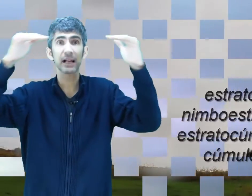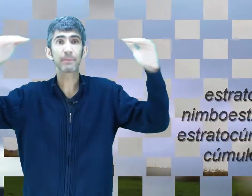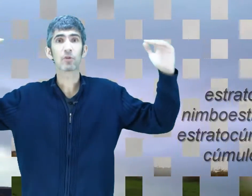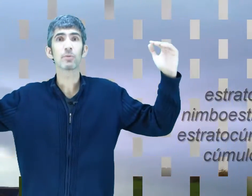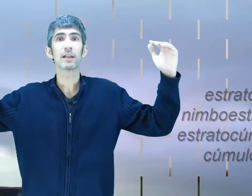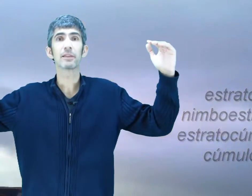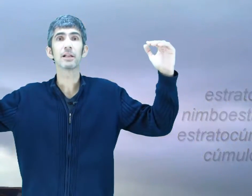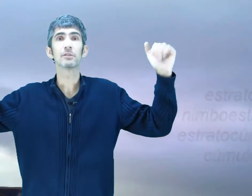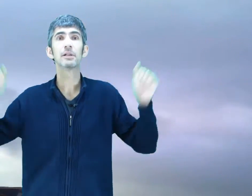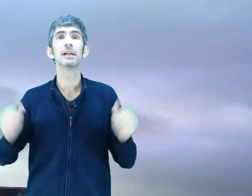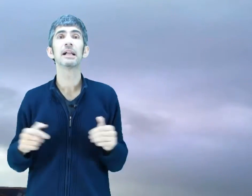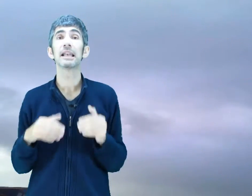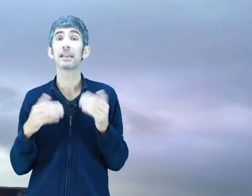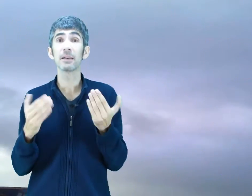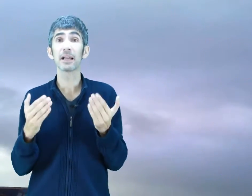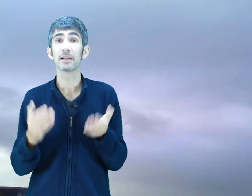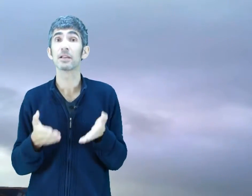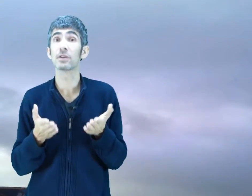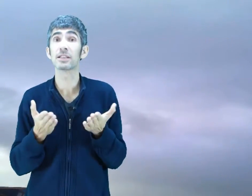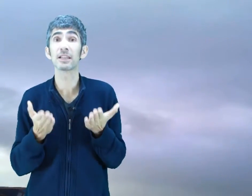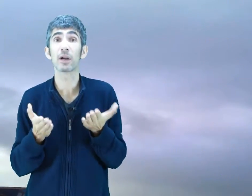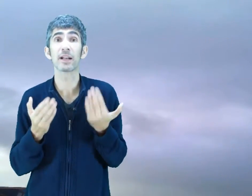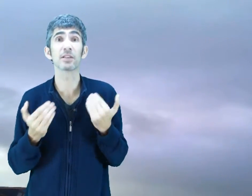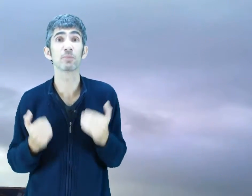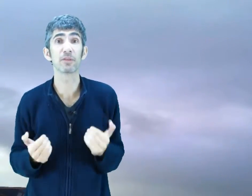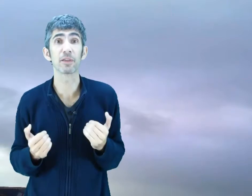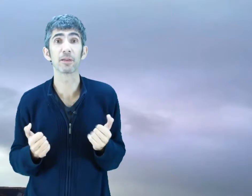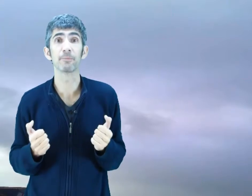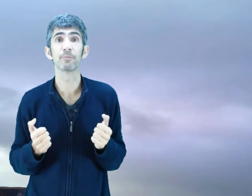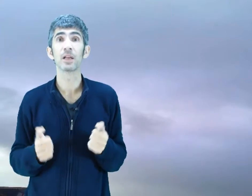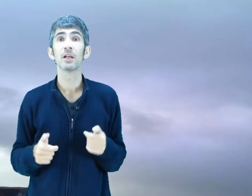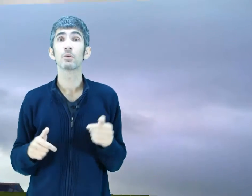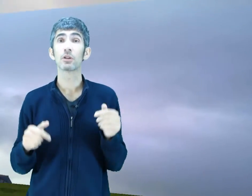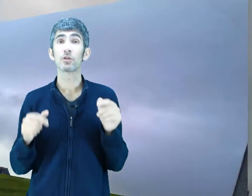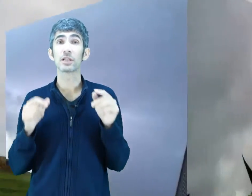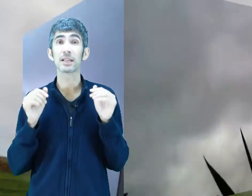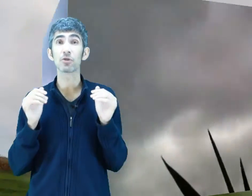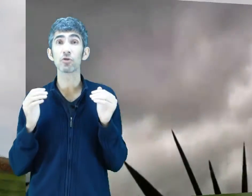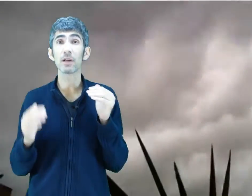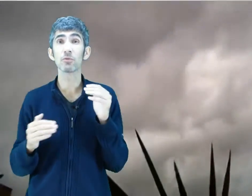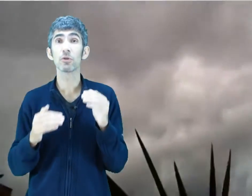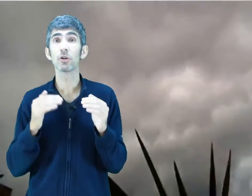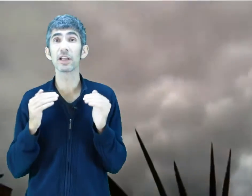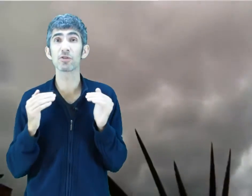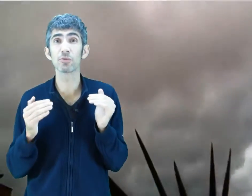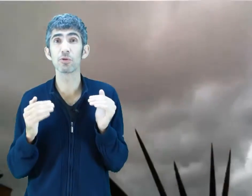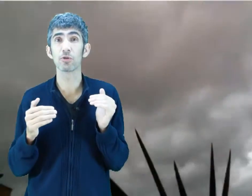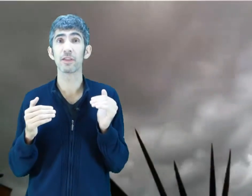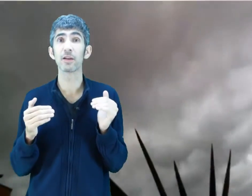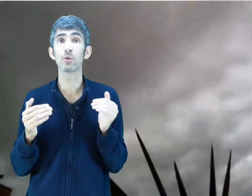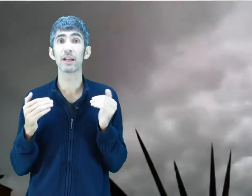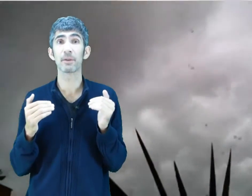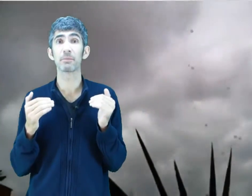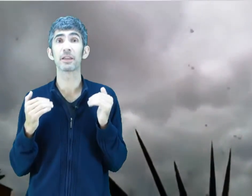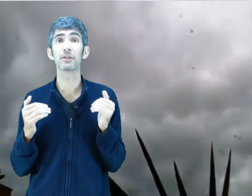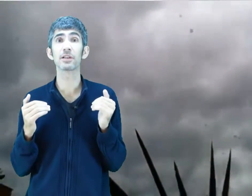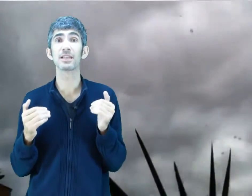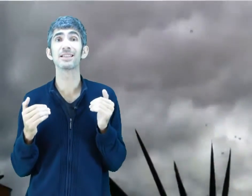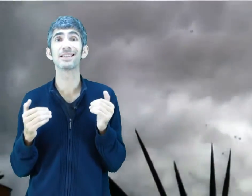capa que cubre el cielo. La niebla es un estrato a ras de superficie. Cuando los estratos toman un color grito oscuro y dan lugar a precipitaciones, se